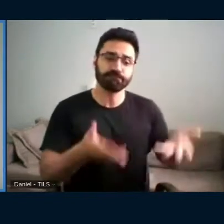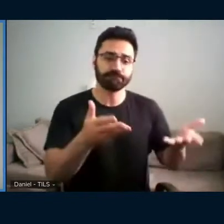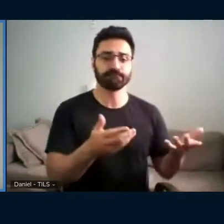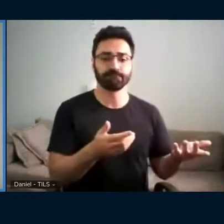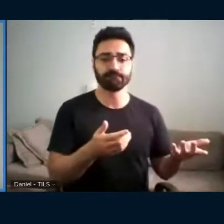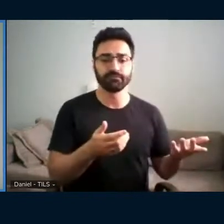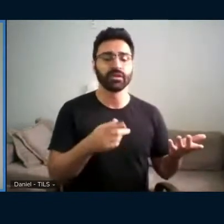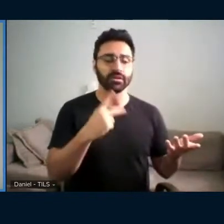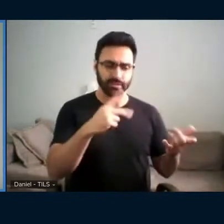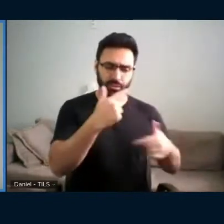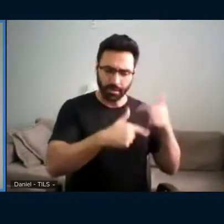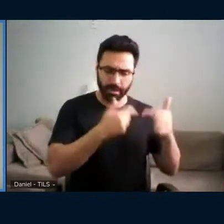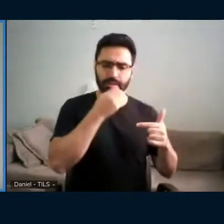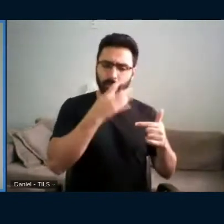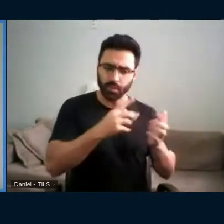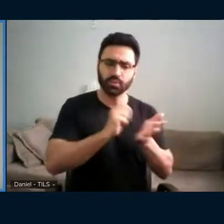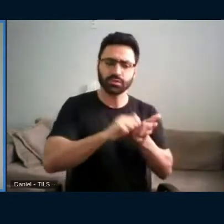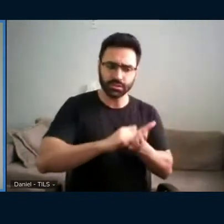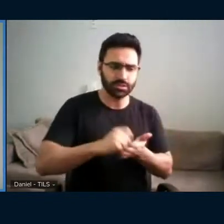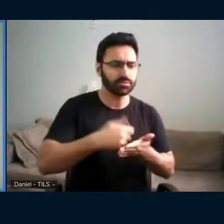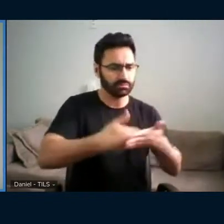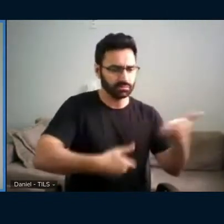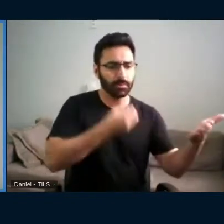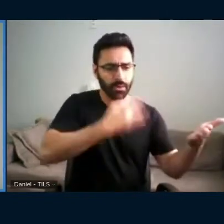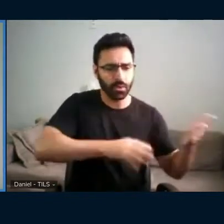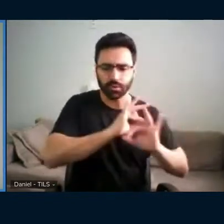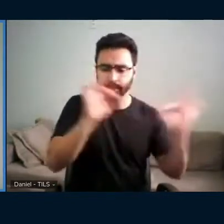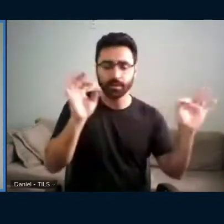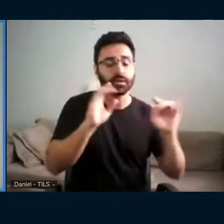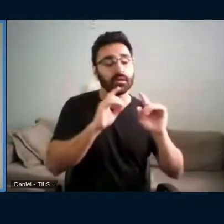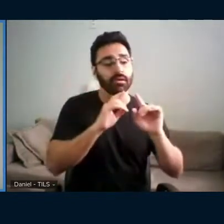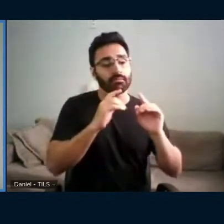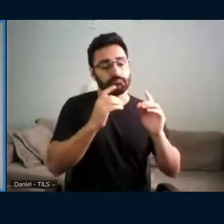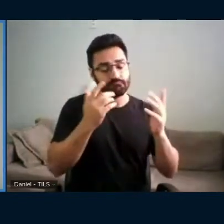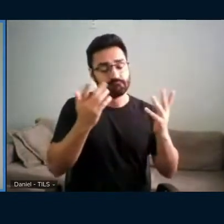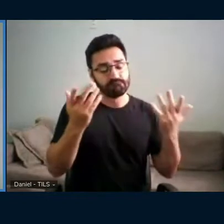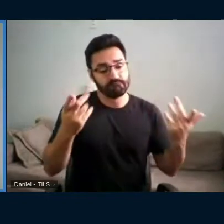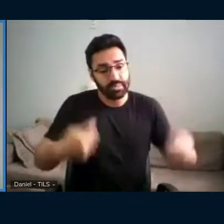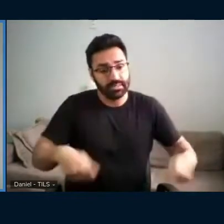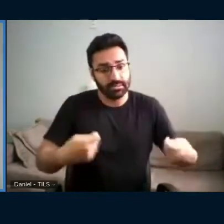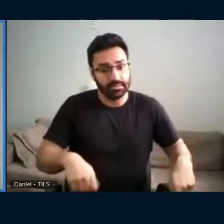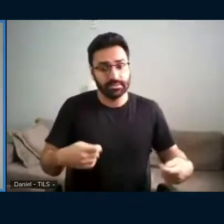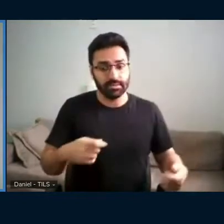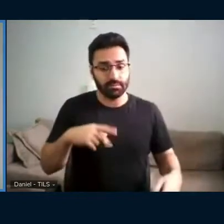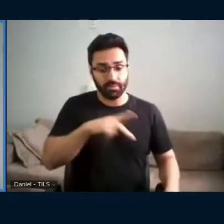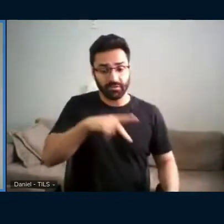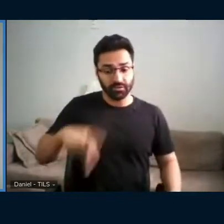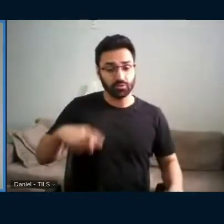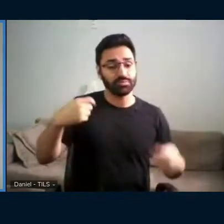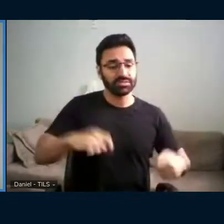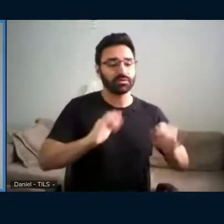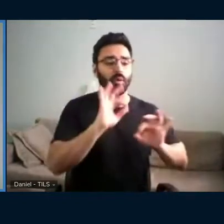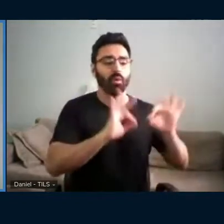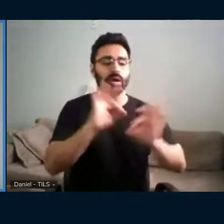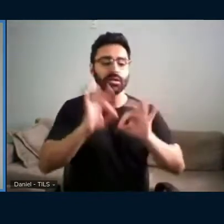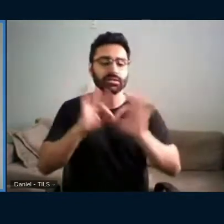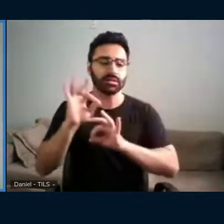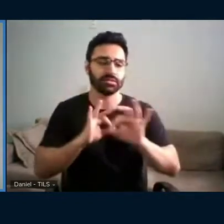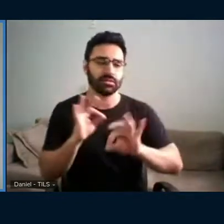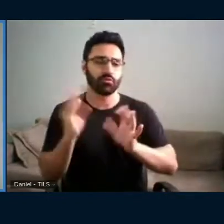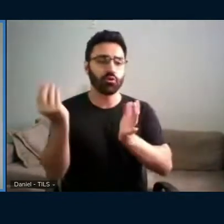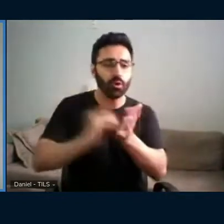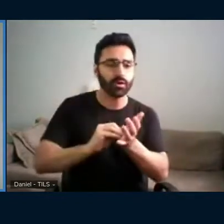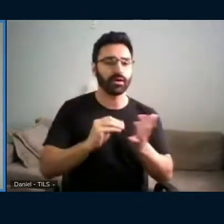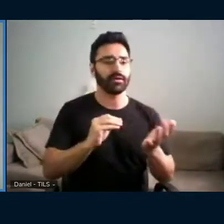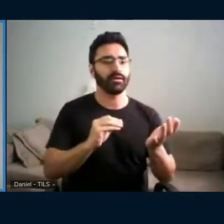escrito e está escrito, isso, a gente precisa ter organização, intencionalidade, uma intencionalidade